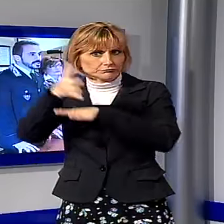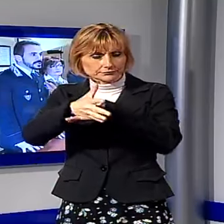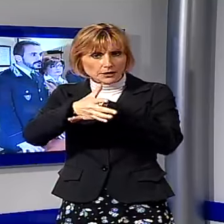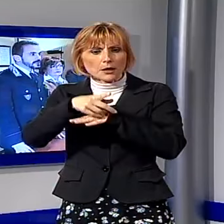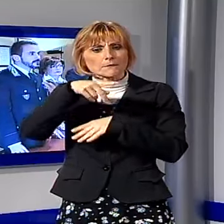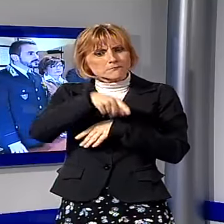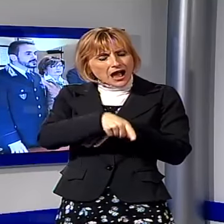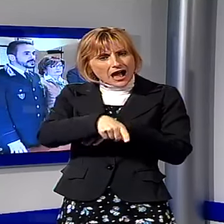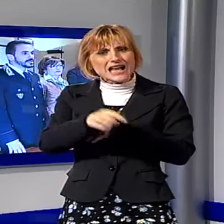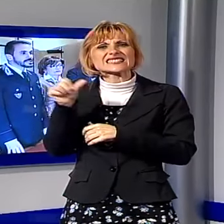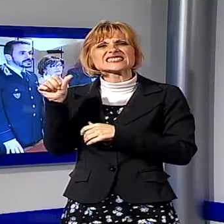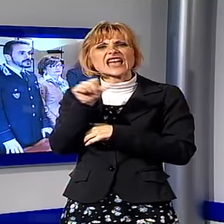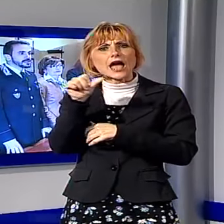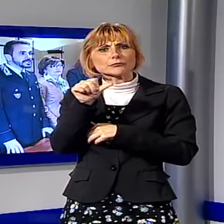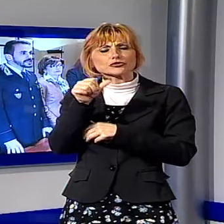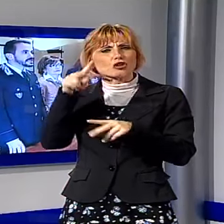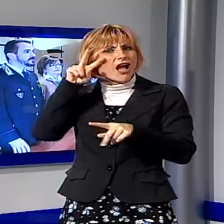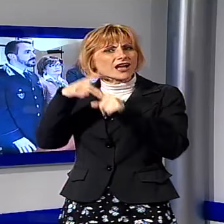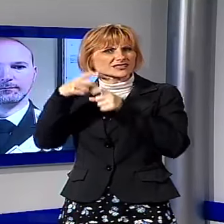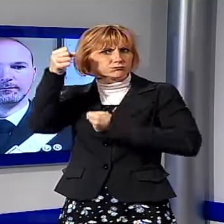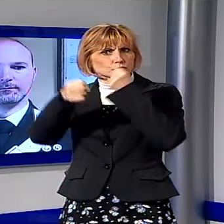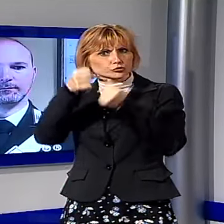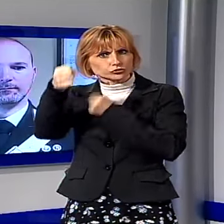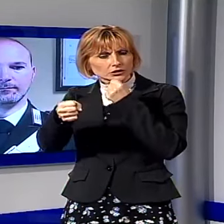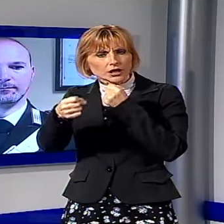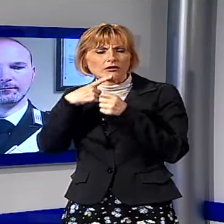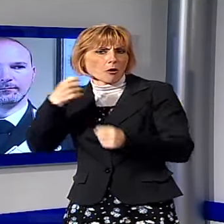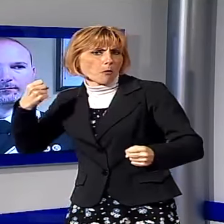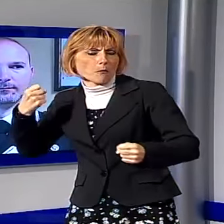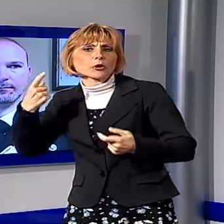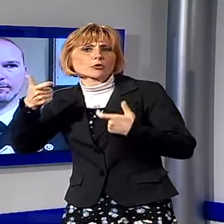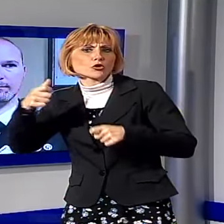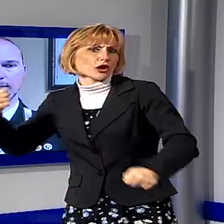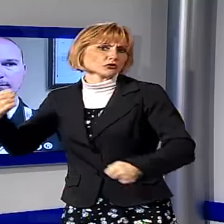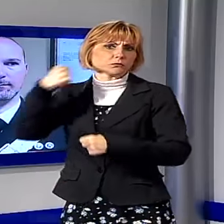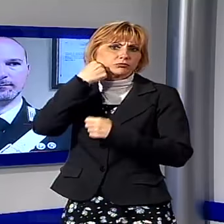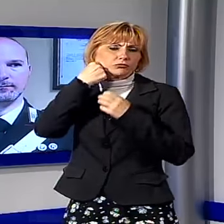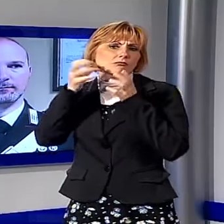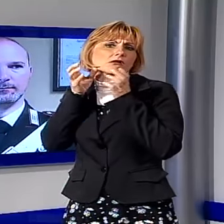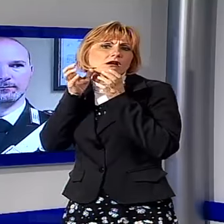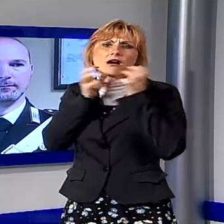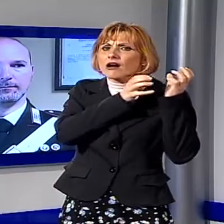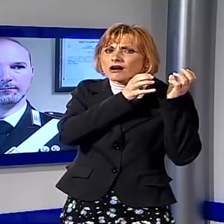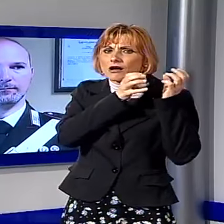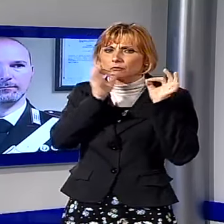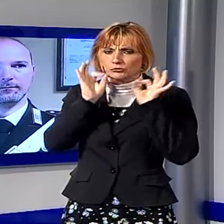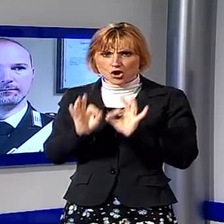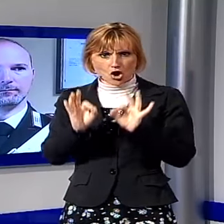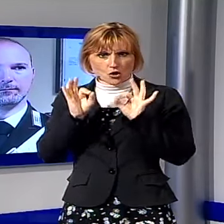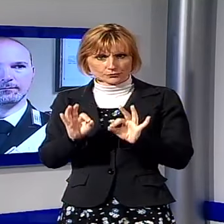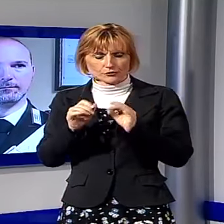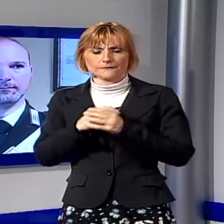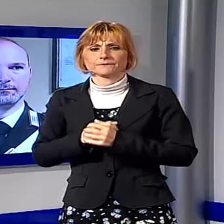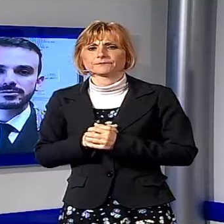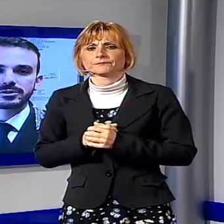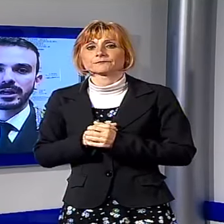ex pugile, non si è fermata e ne ha fatto le spese proprio il cognato, colpito al mento con un terribile gancio che gli ha fatto esplodere la